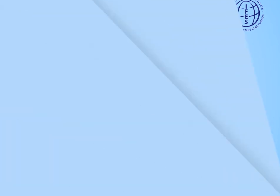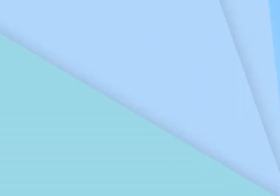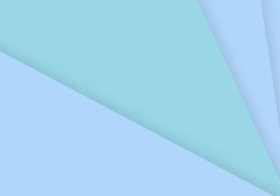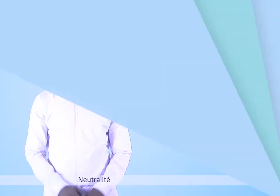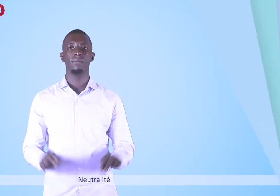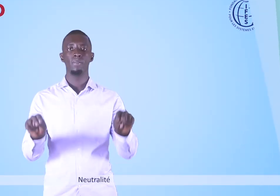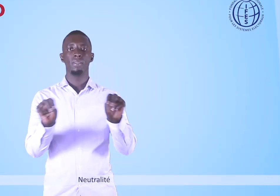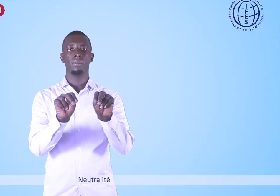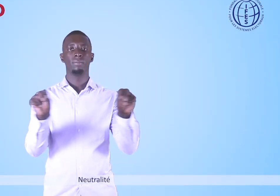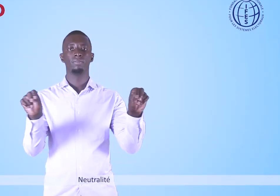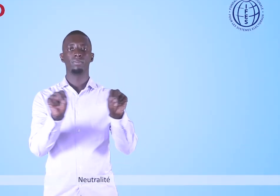Neutralité Neutralité